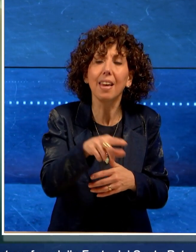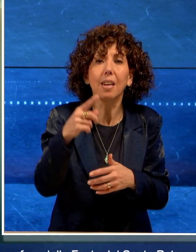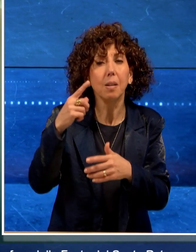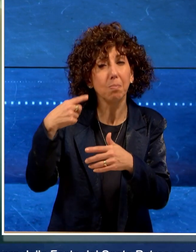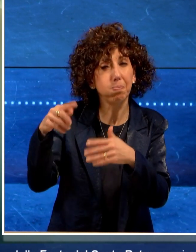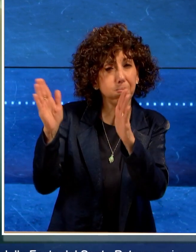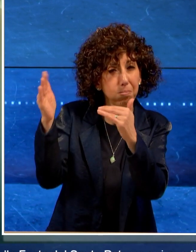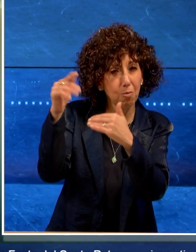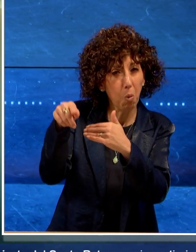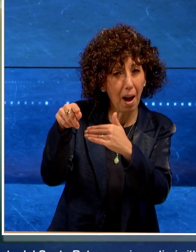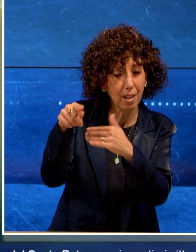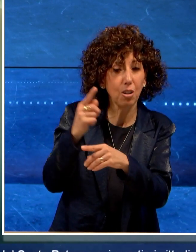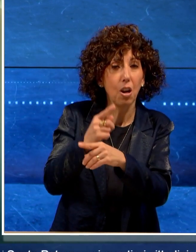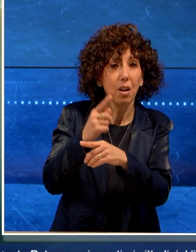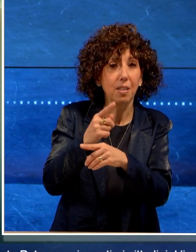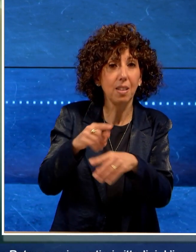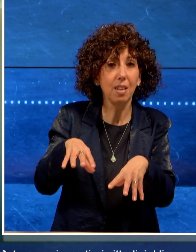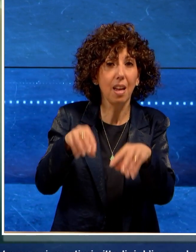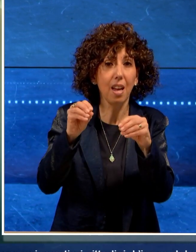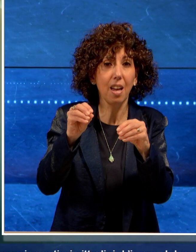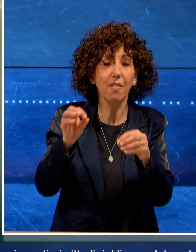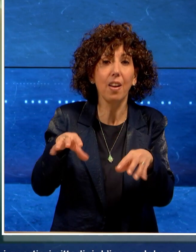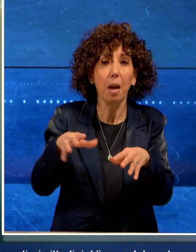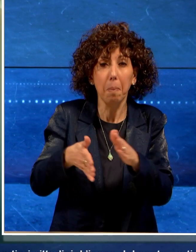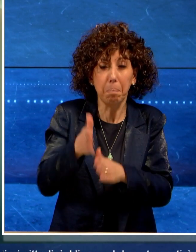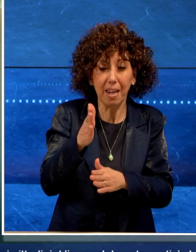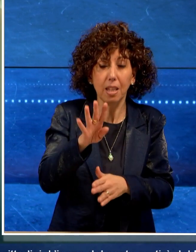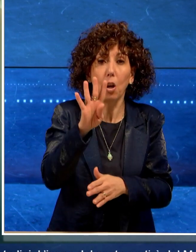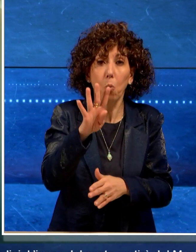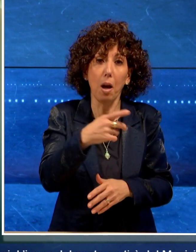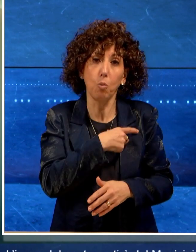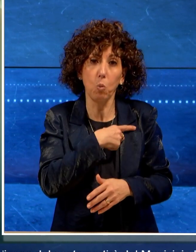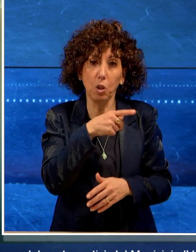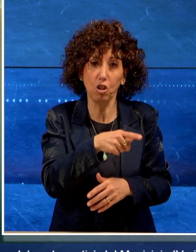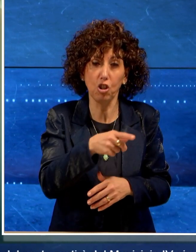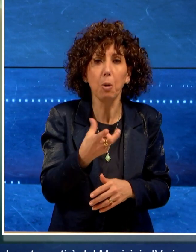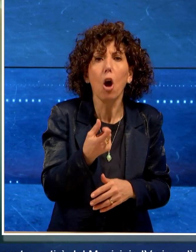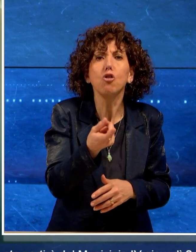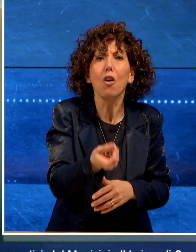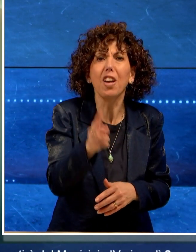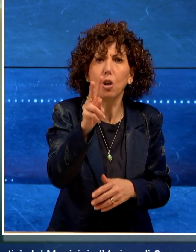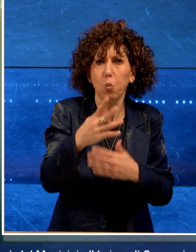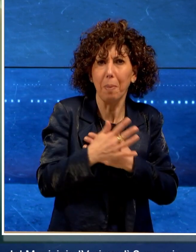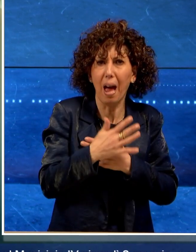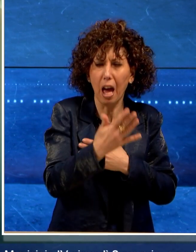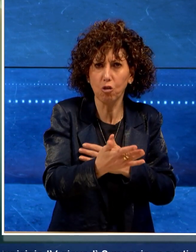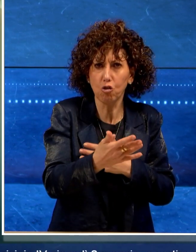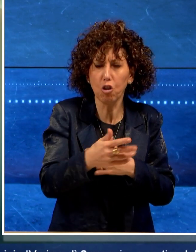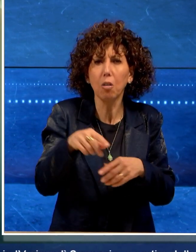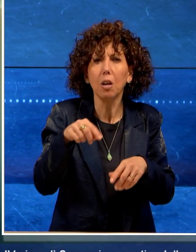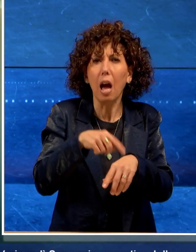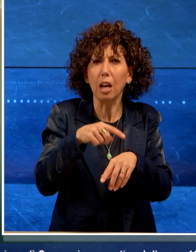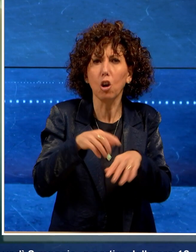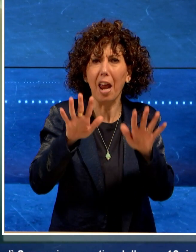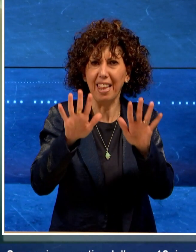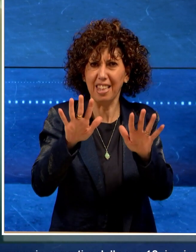'icona del Santo partirà dal quarto municipio giovedì 2 maggio a partire